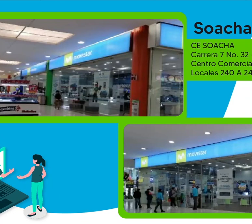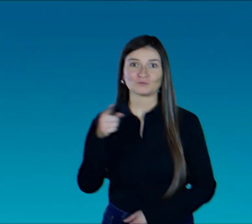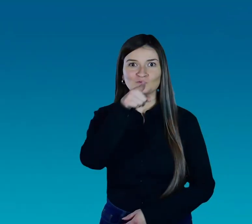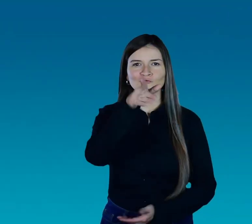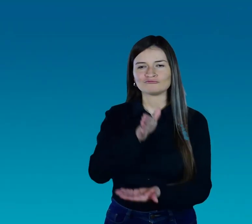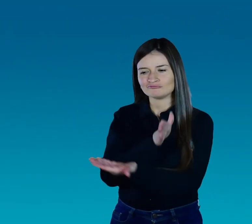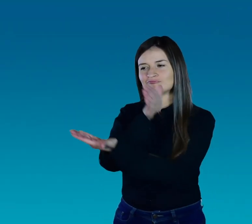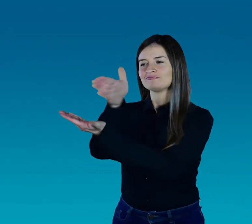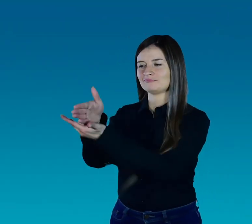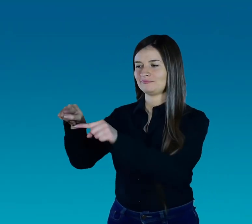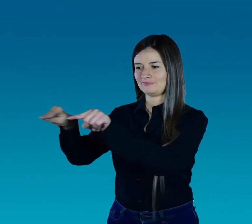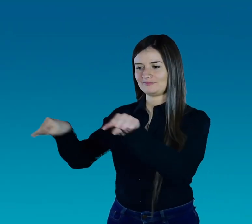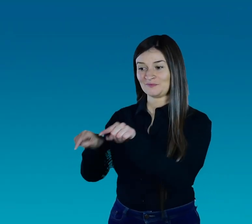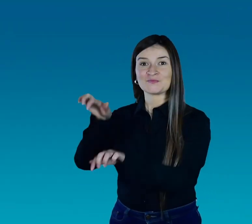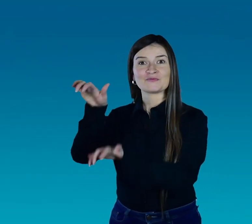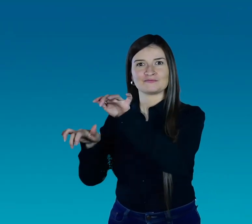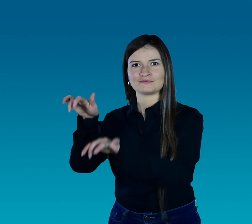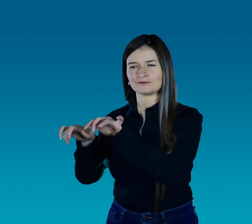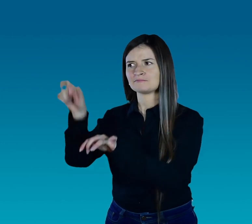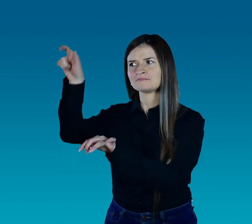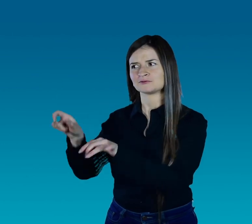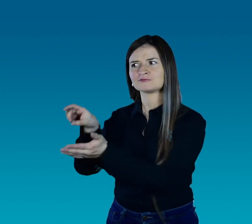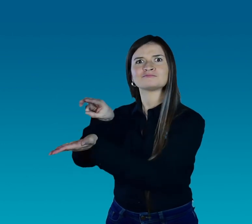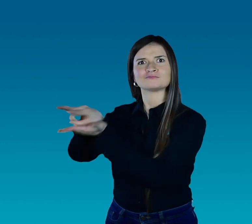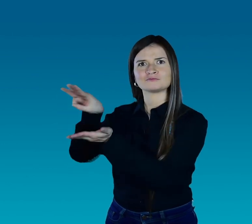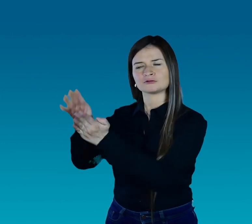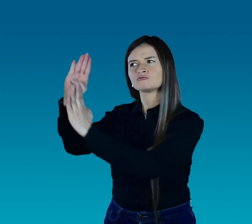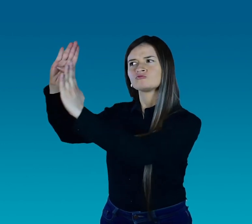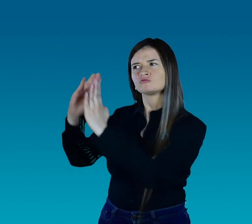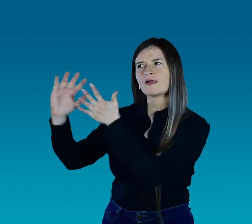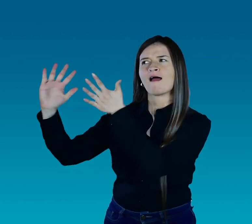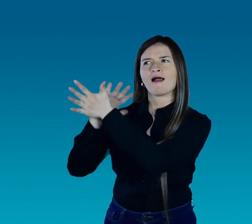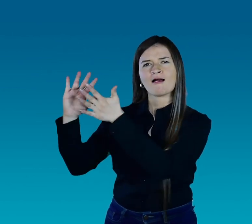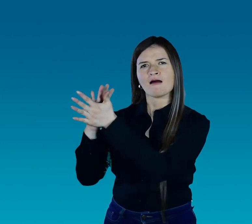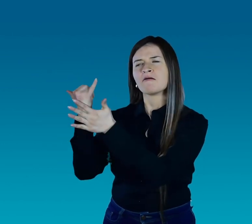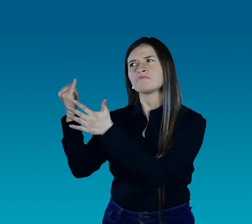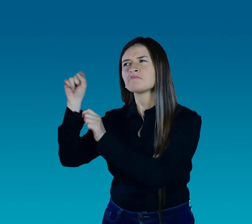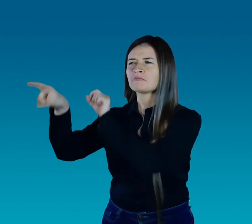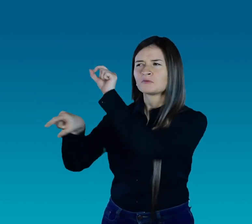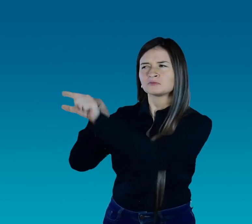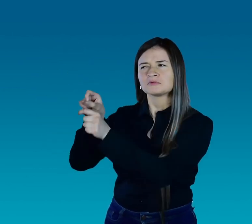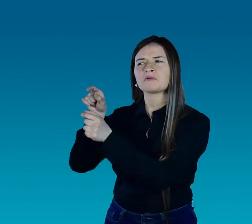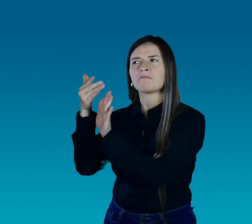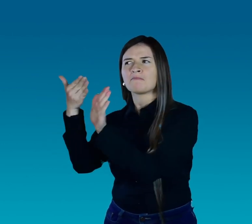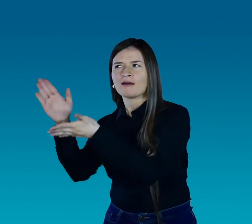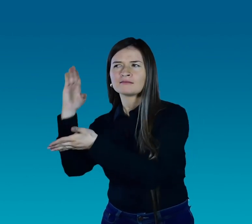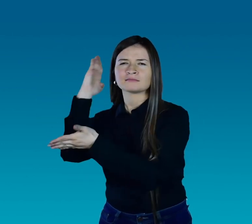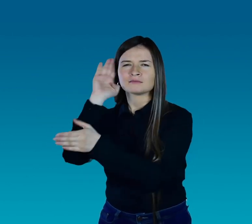En los centros de experiencia Movistar te brindarán información sobre los planes, productos y servicios disponibles.